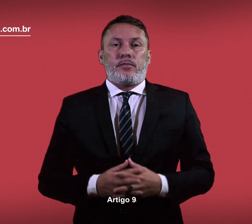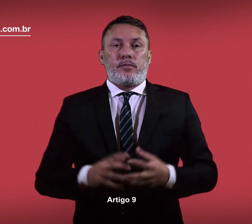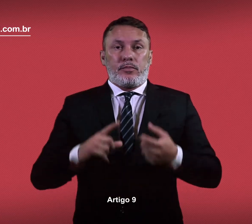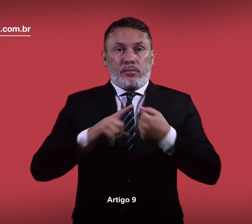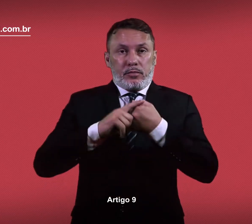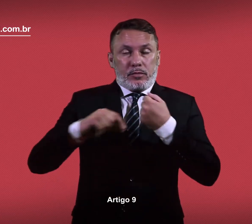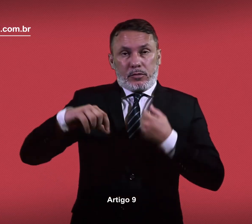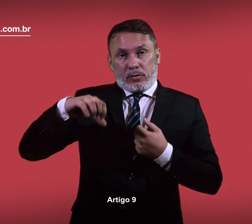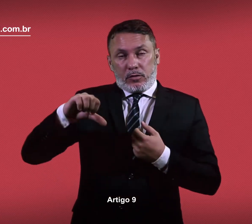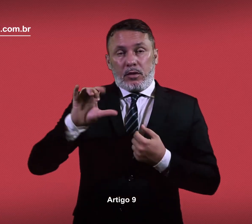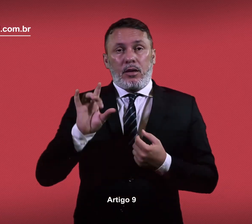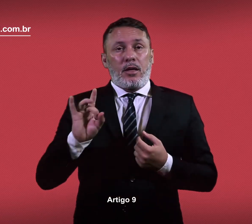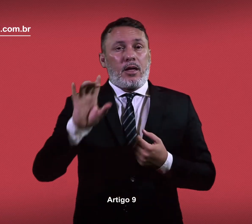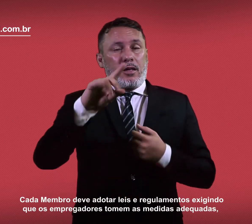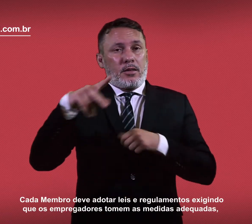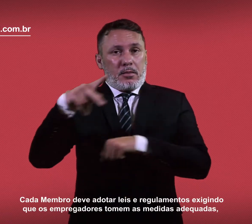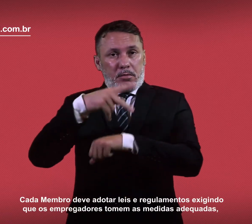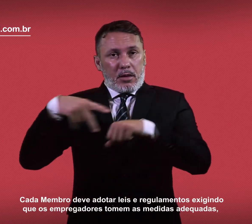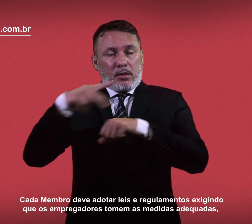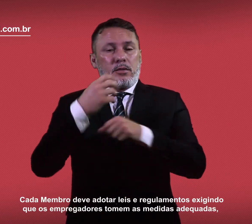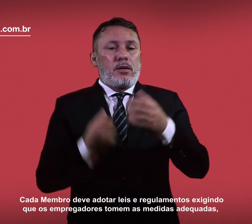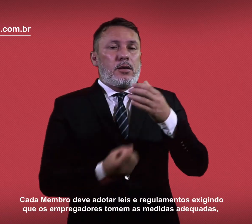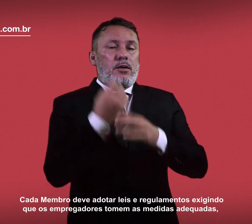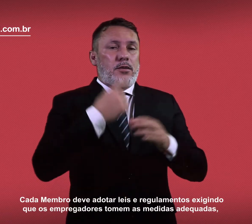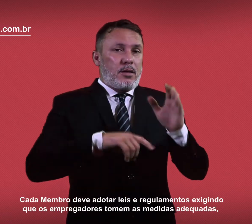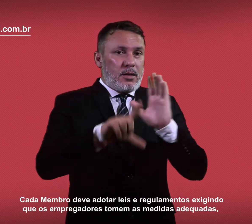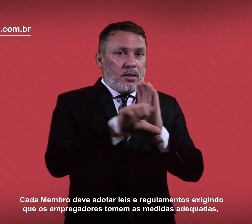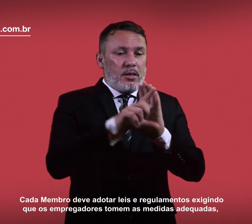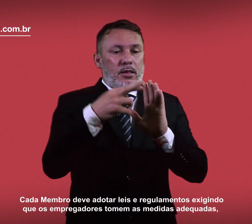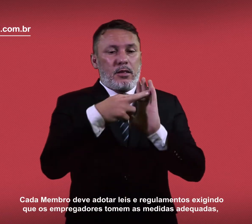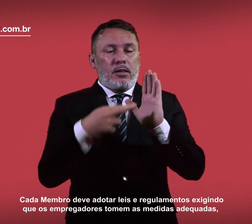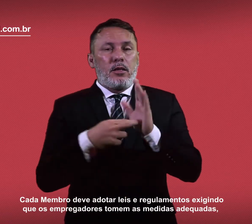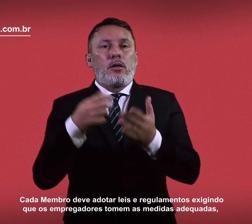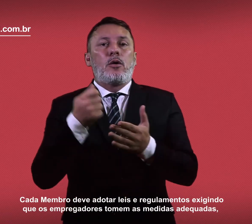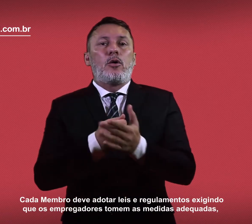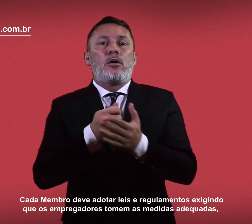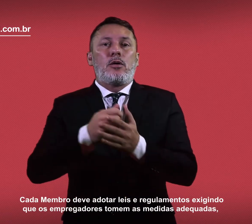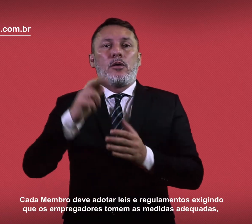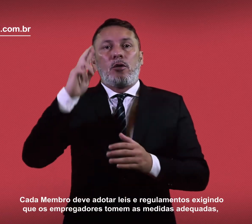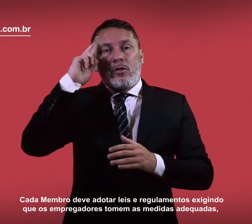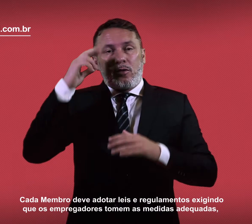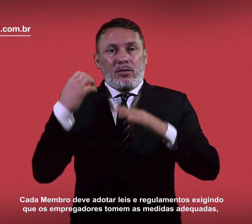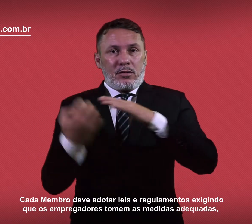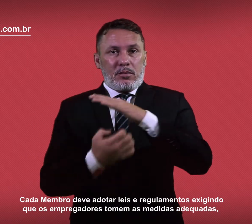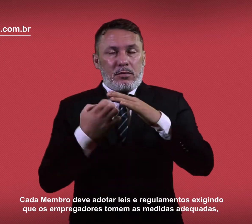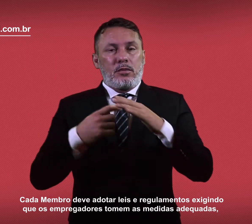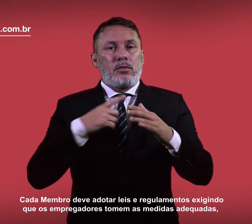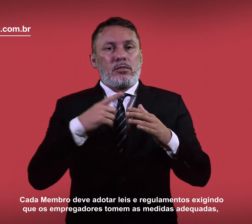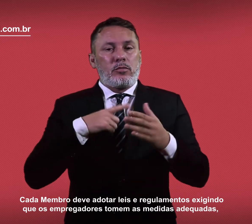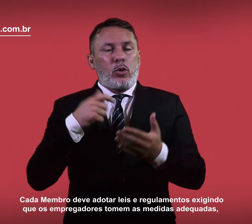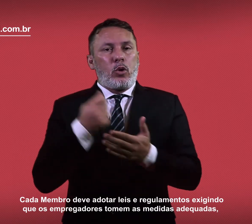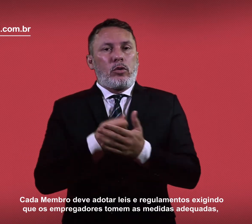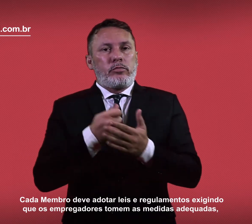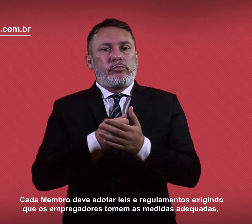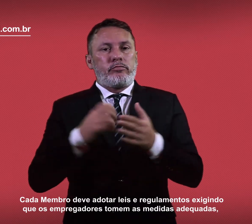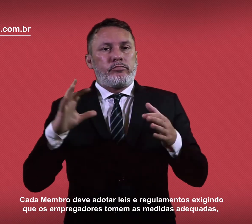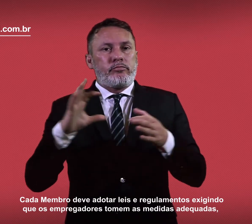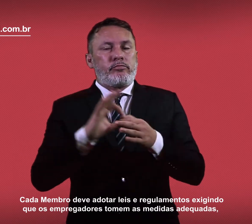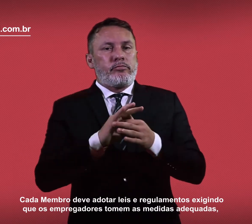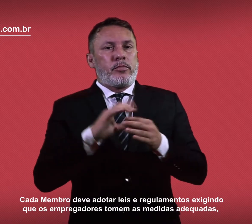Artigo 9. Cada membro deve adotar leis e regulamentos exigindo que os empregadores tomem as medidas adequadas